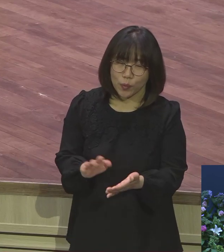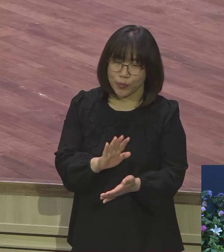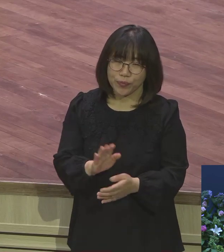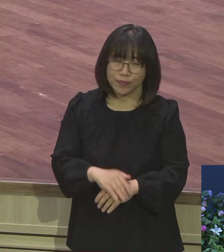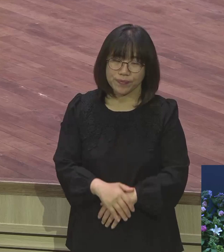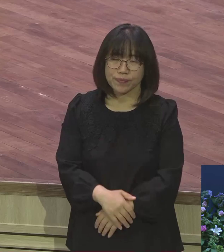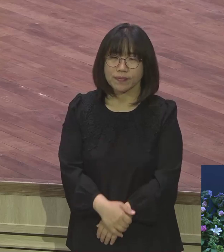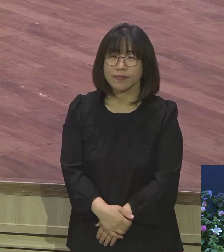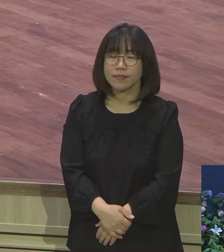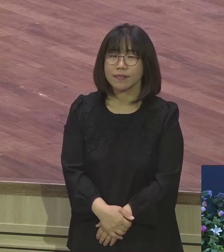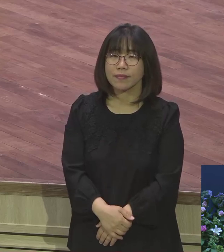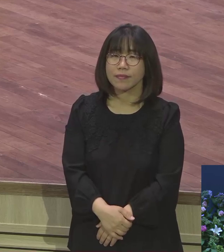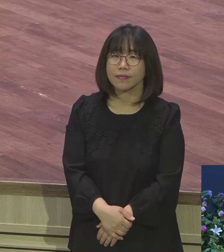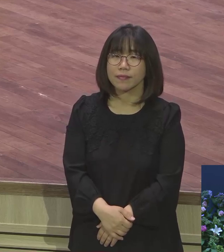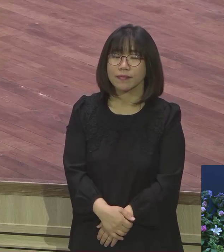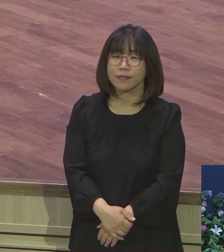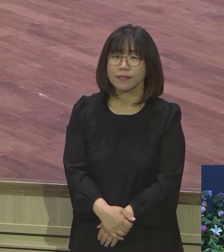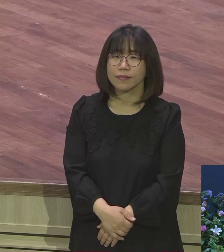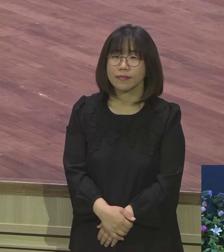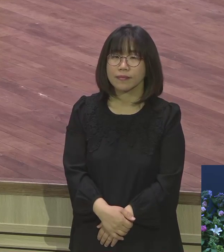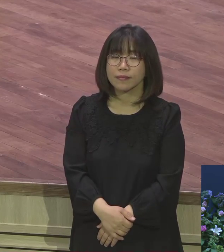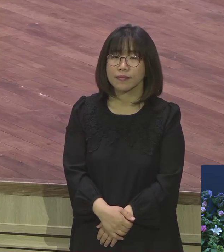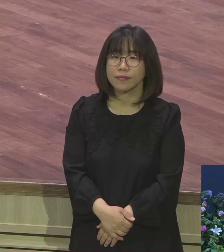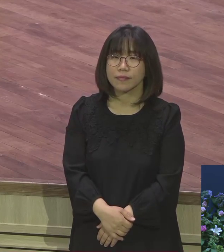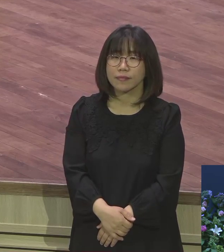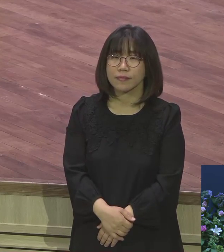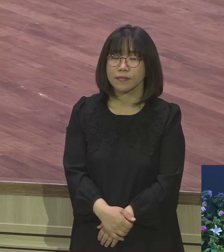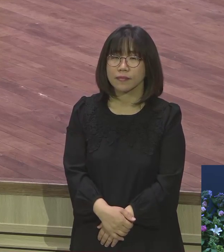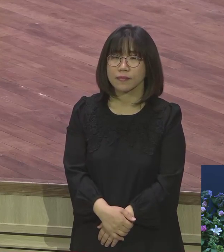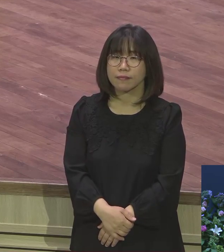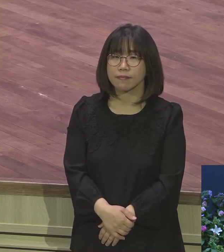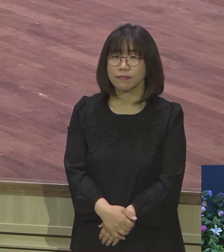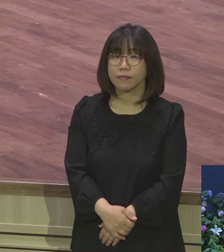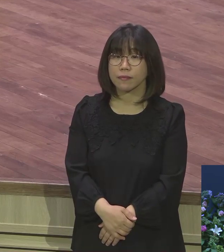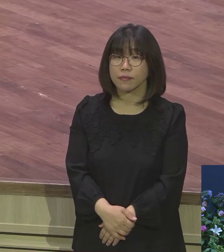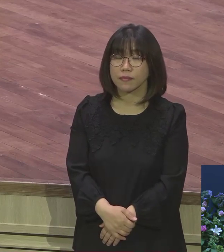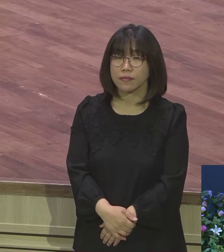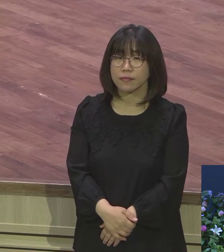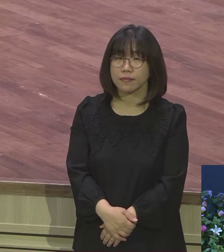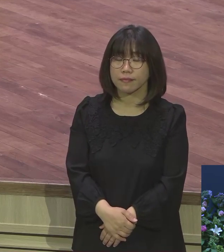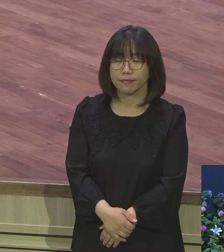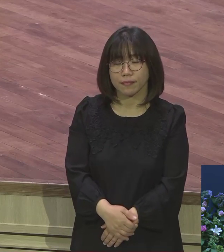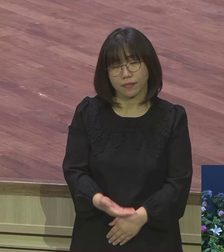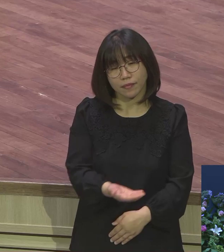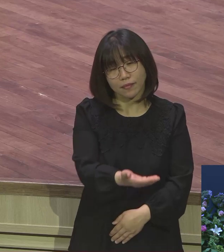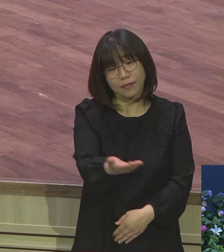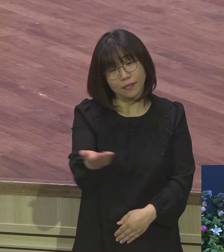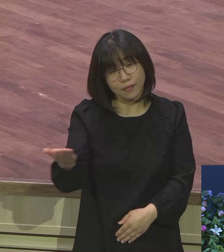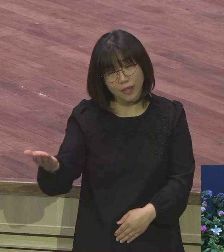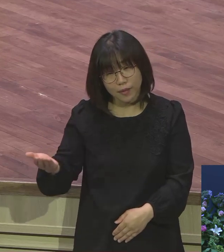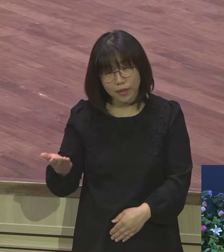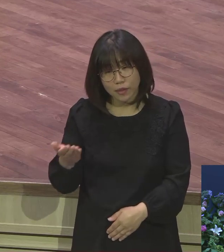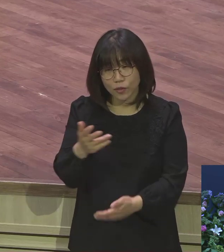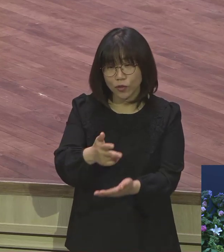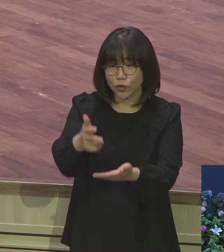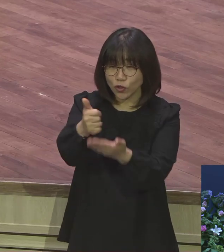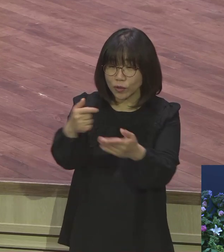여유가 있어요 여러분 주님이 함께 계시는데 뭘 그렇게